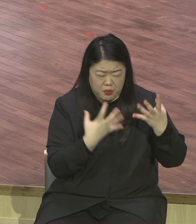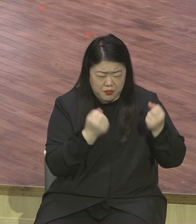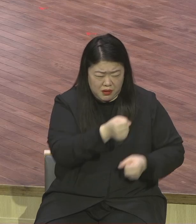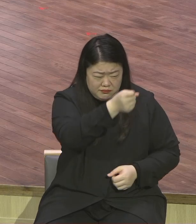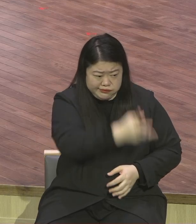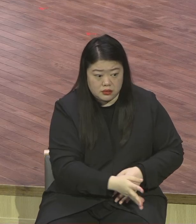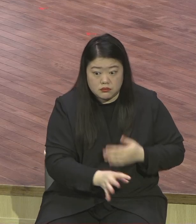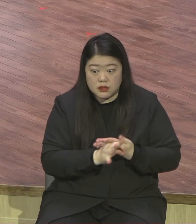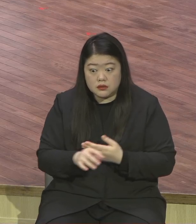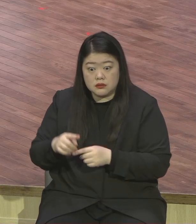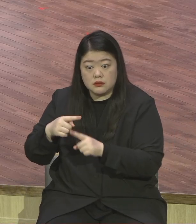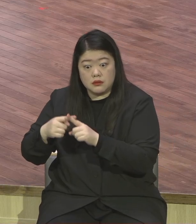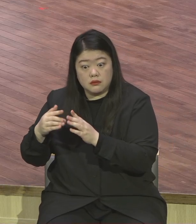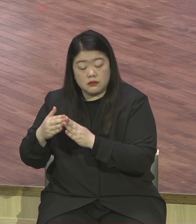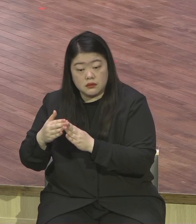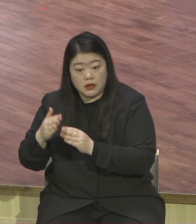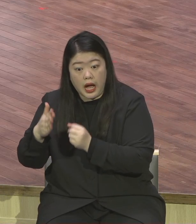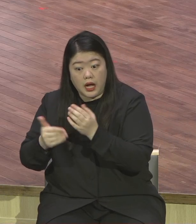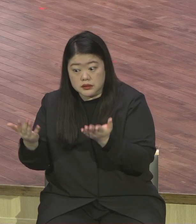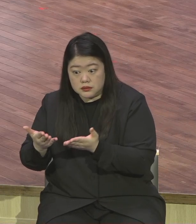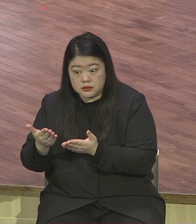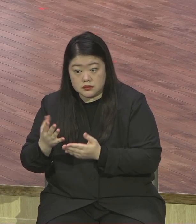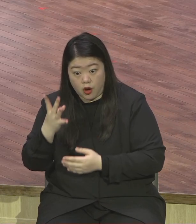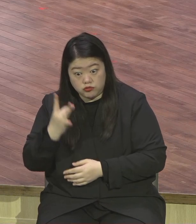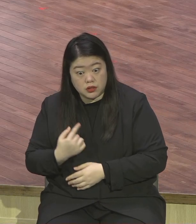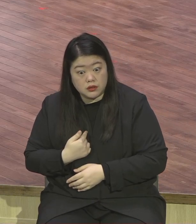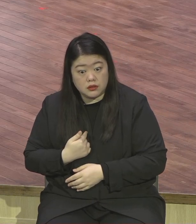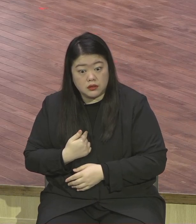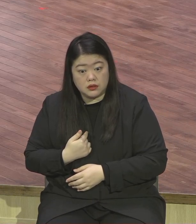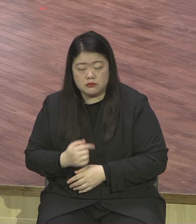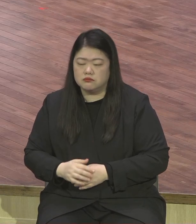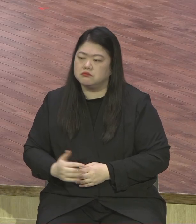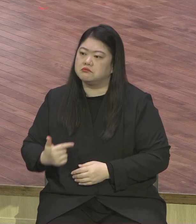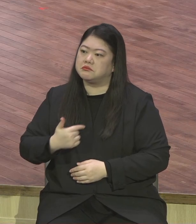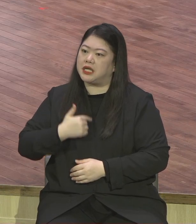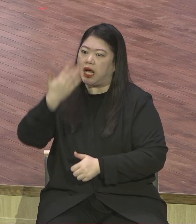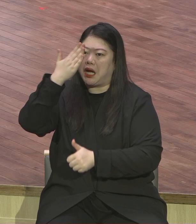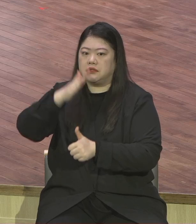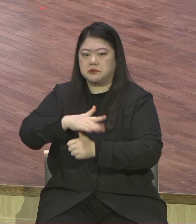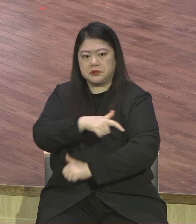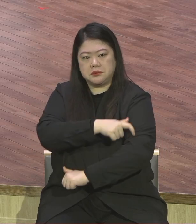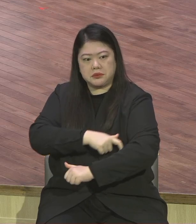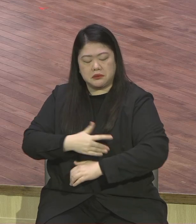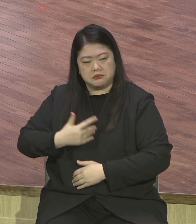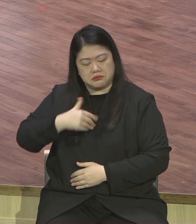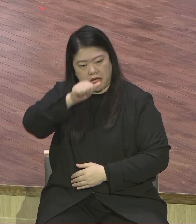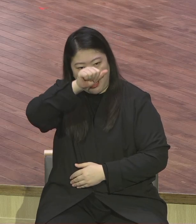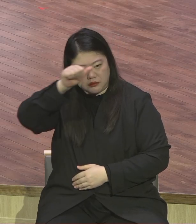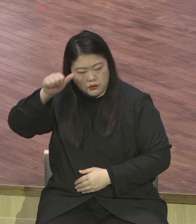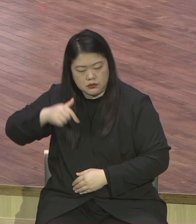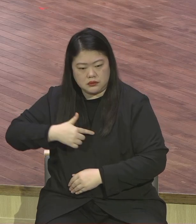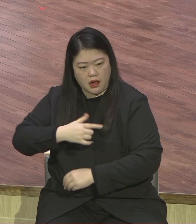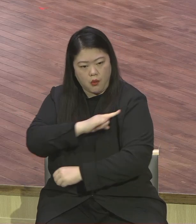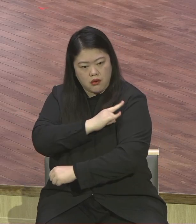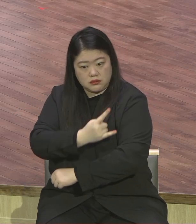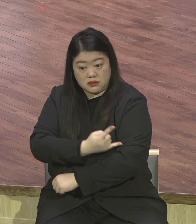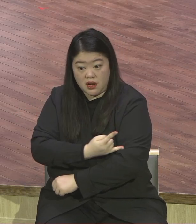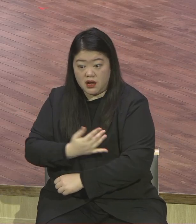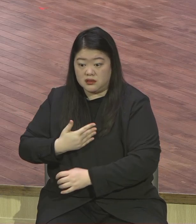본인 스스로 속이고 나 찬양대도 하고 나에서 예배도 삼고 나 안수집사인데 그렇습니까 마누라 다 도망 집